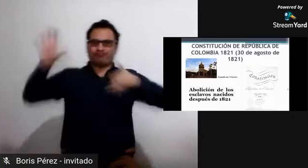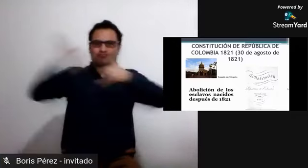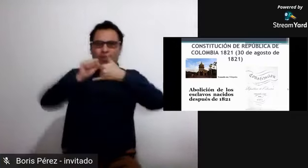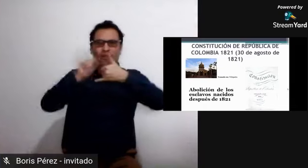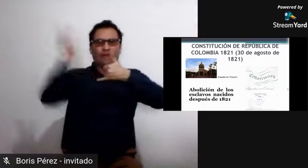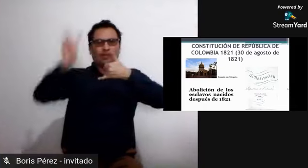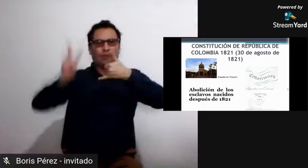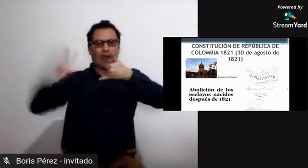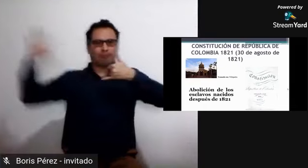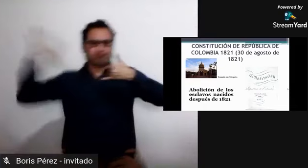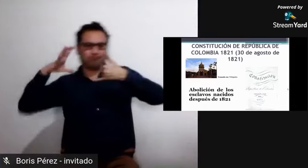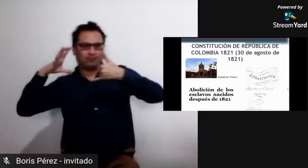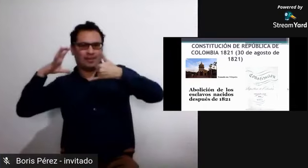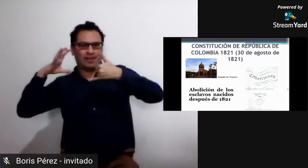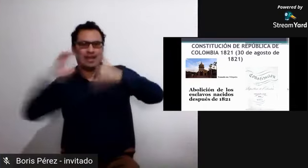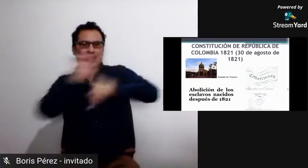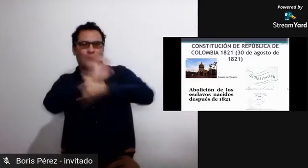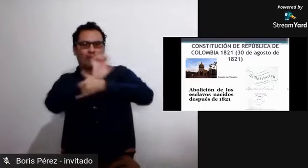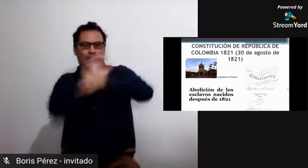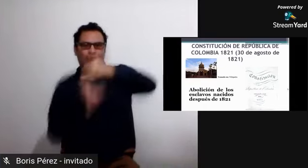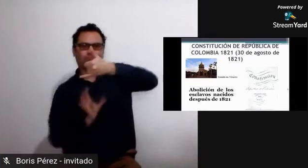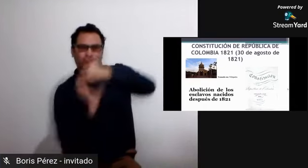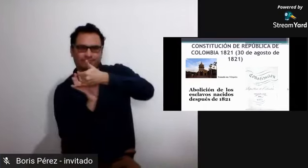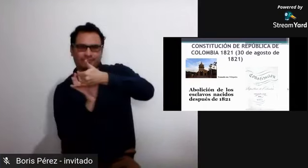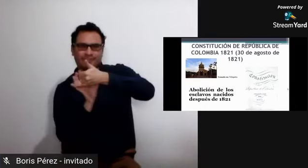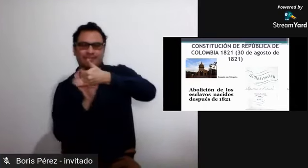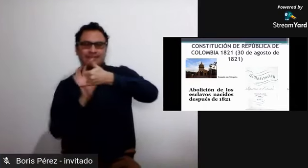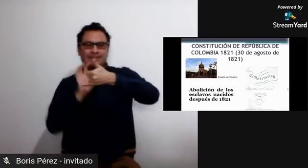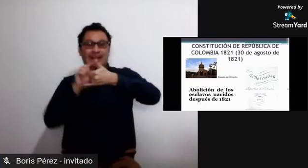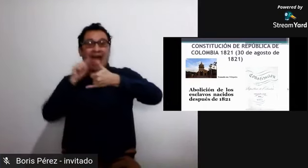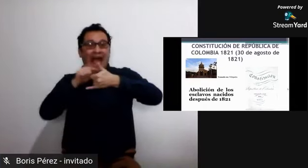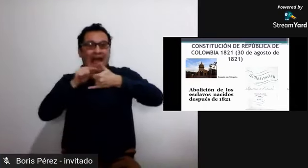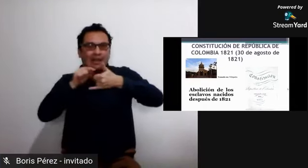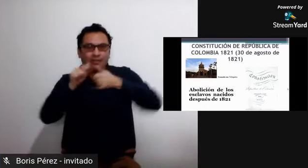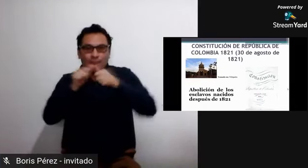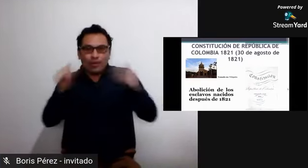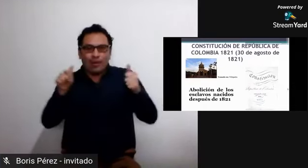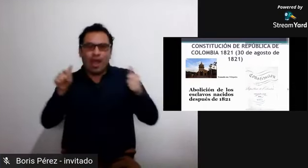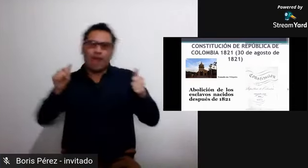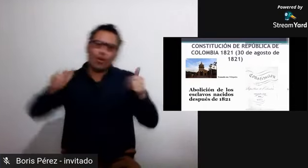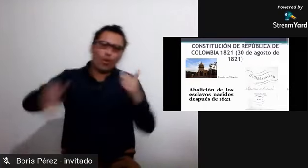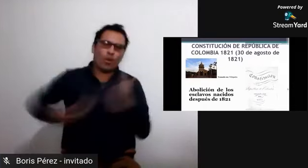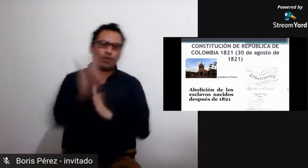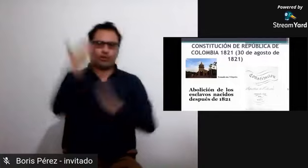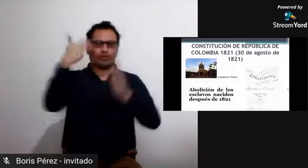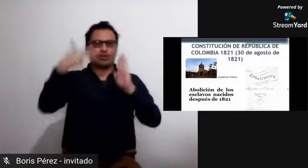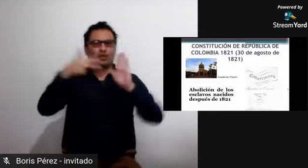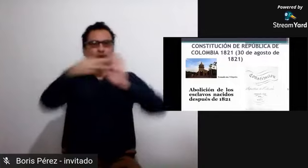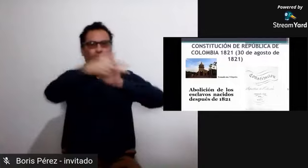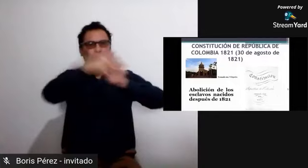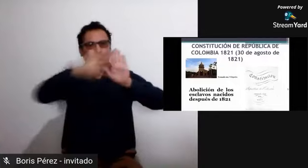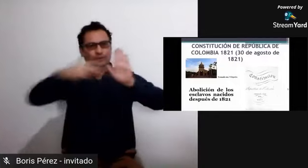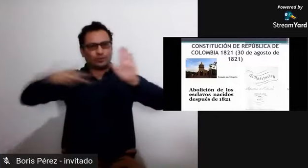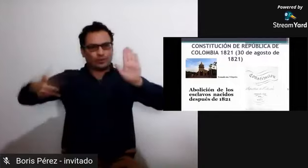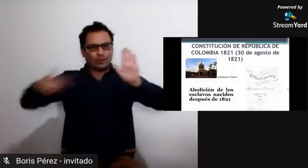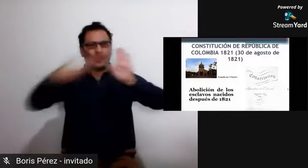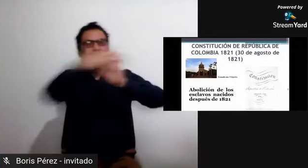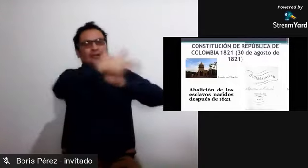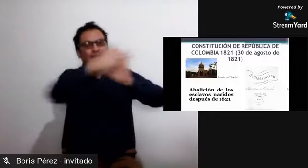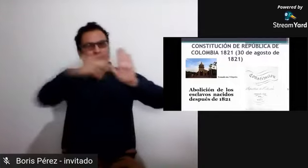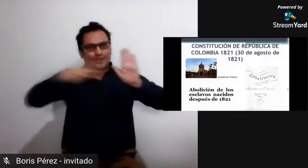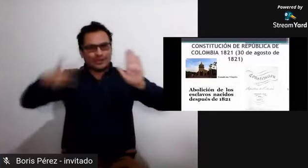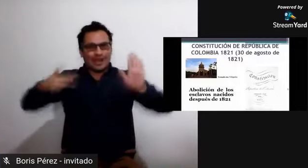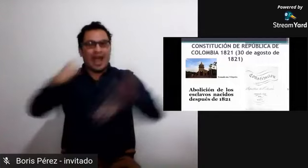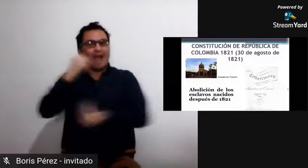conseguimos entonces la independencia, y se consigue entonces que la independencia hasta ese